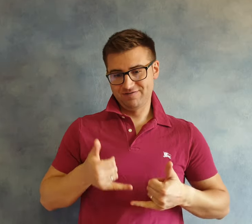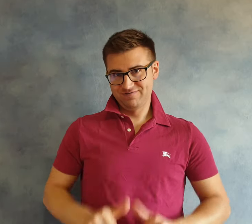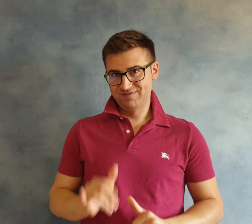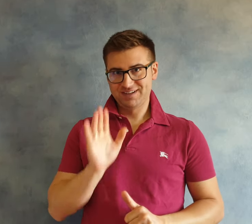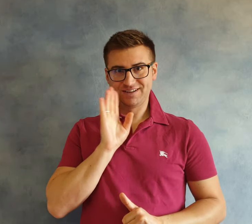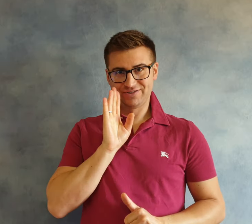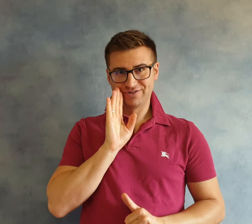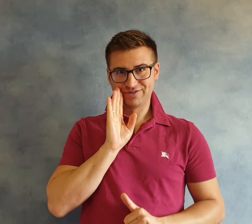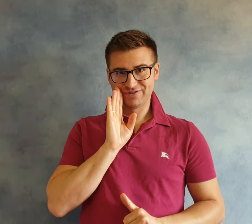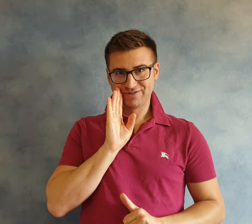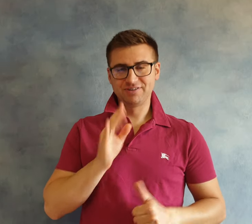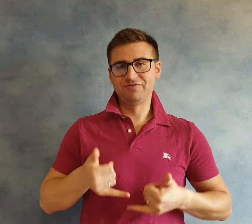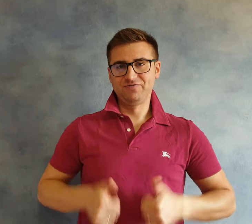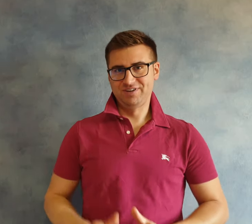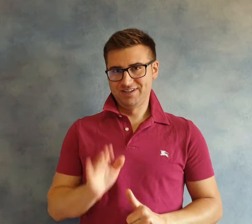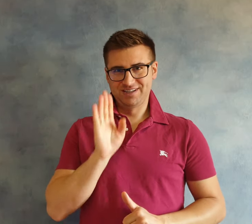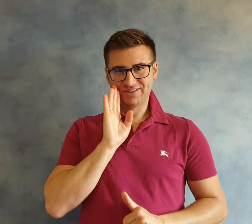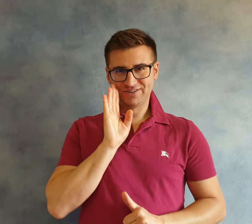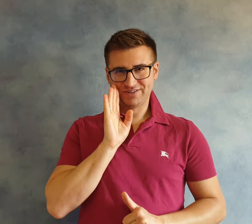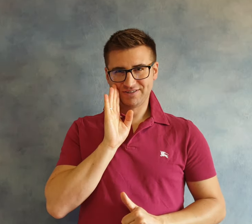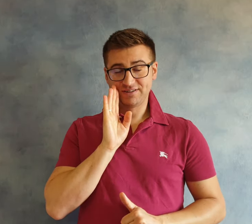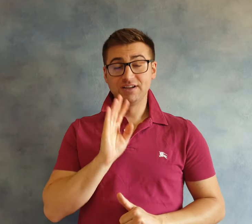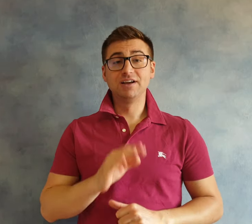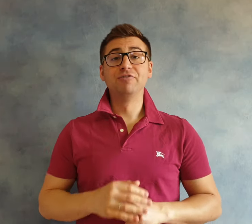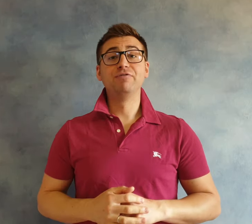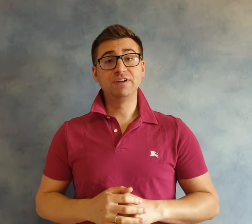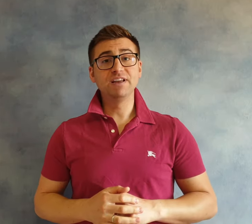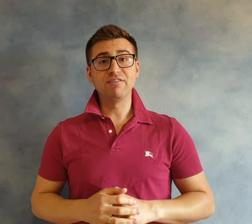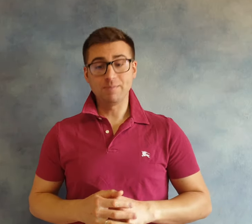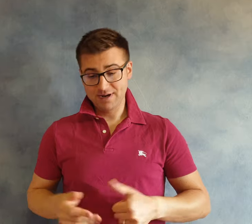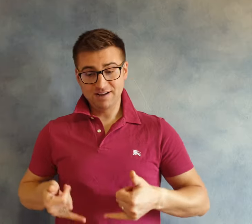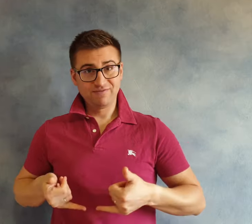figlia femmina